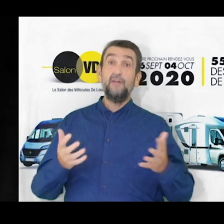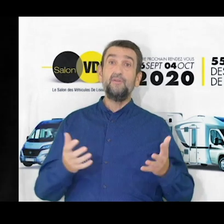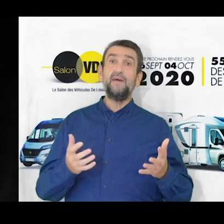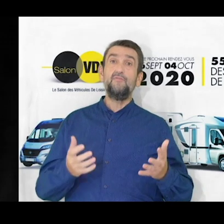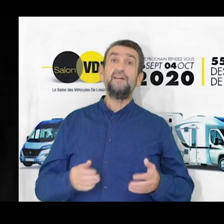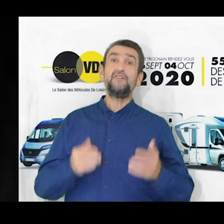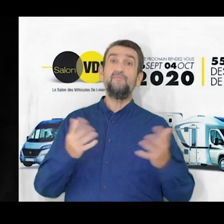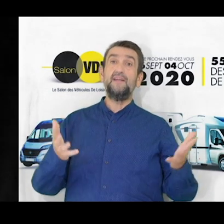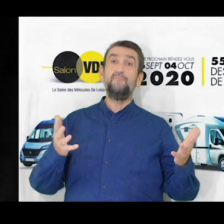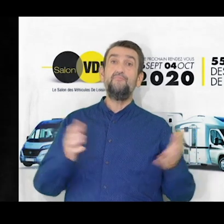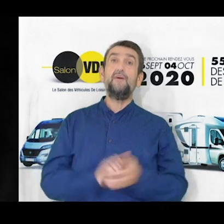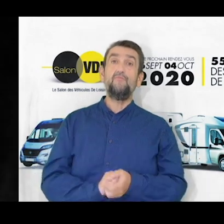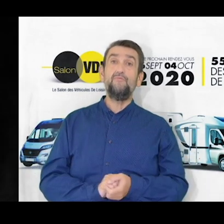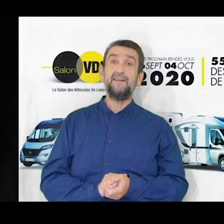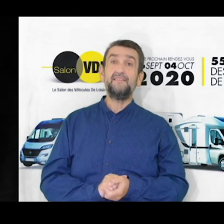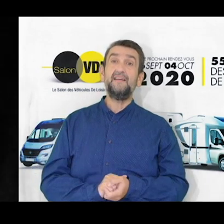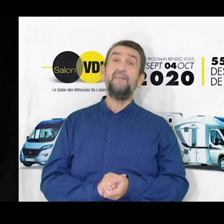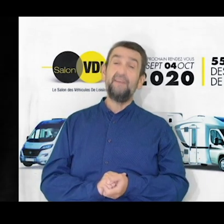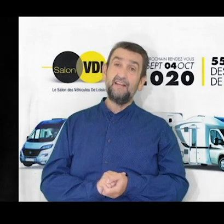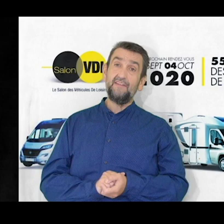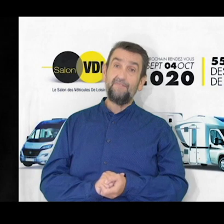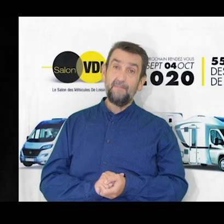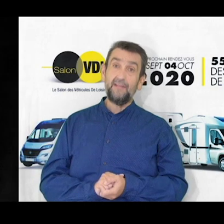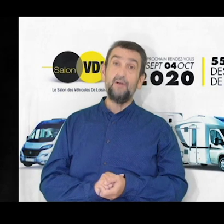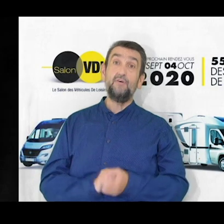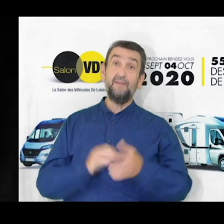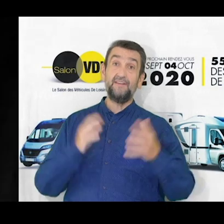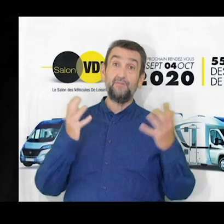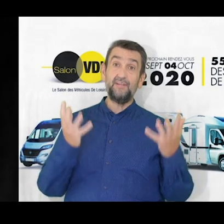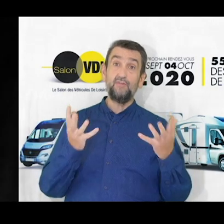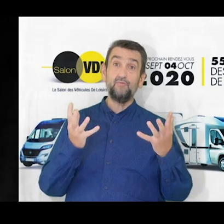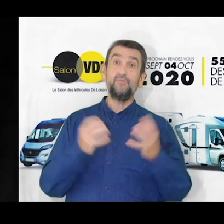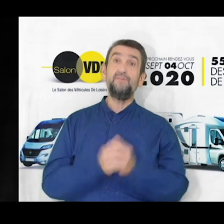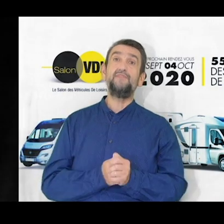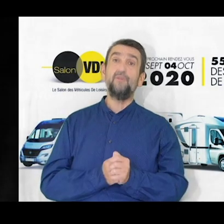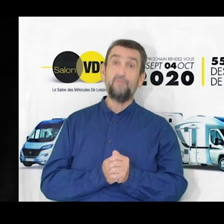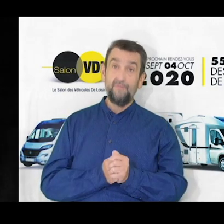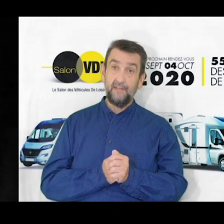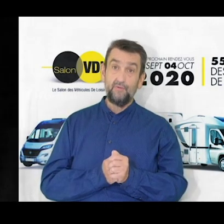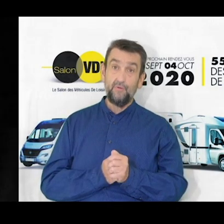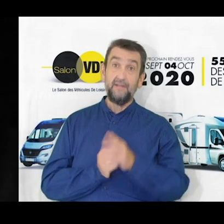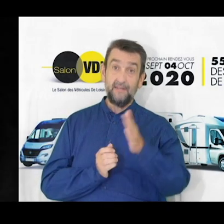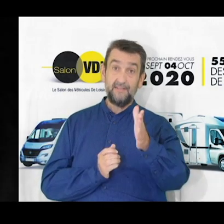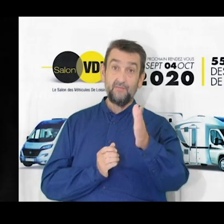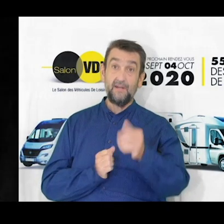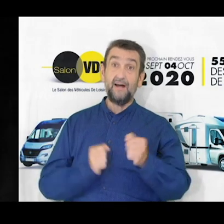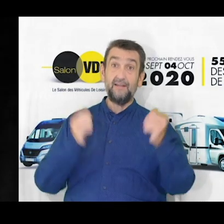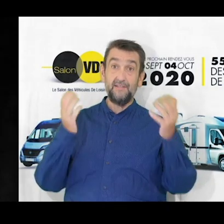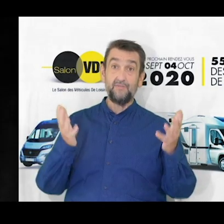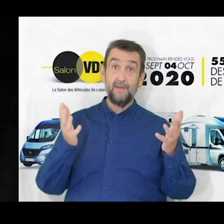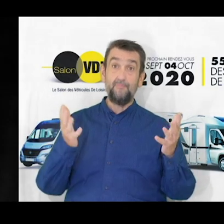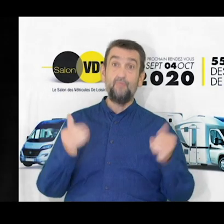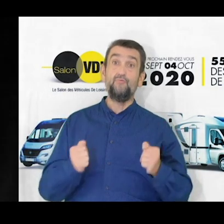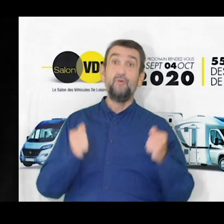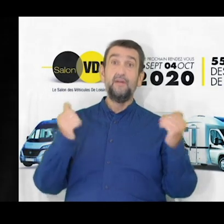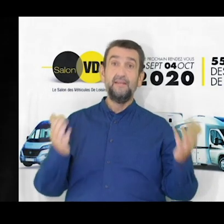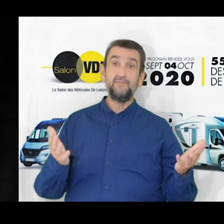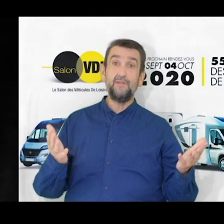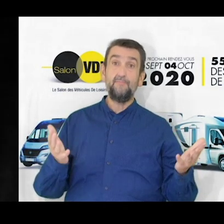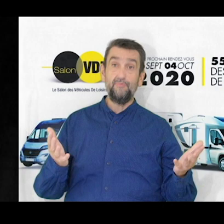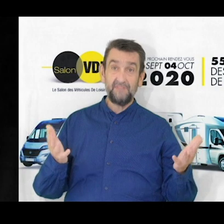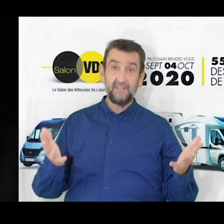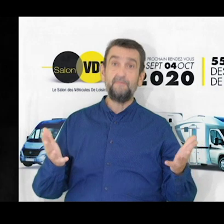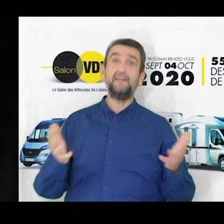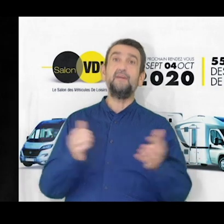un autre avantage c vous allez pouvoir converser avec les fabricants avec ceux qui construisent votre véhicule ils sont là ils sont là pour vous